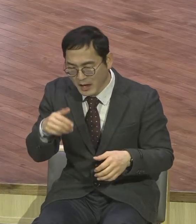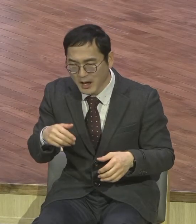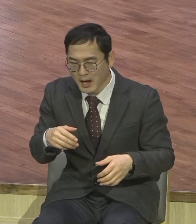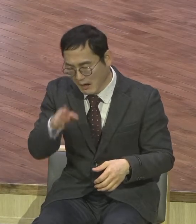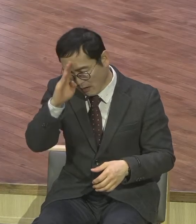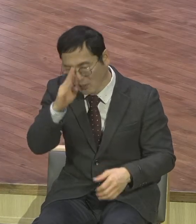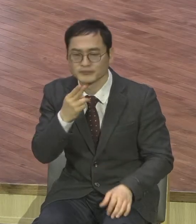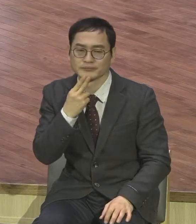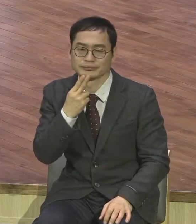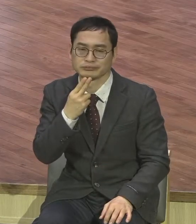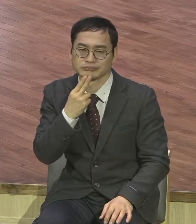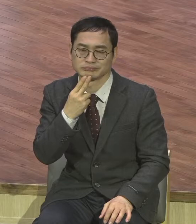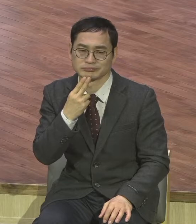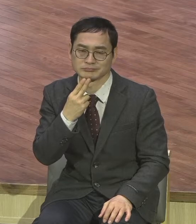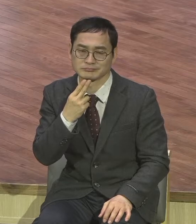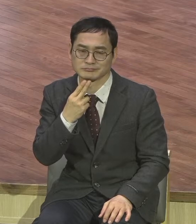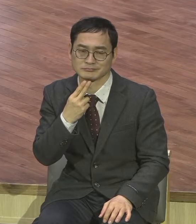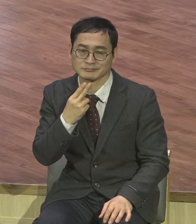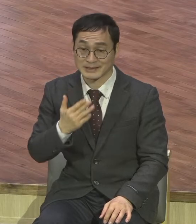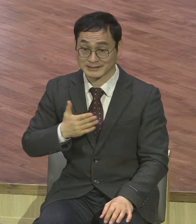오랫동안 수년 동안 감기 몸살 안 알았습니다.